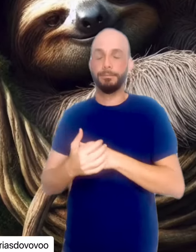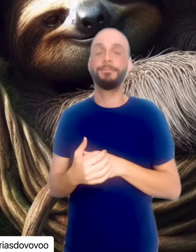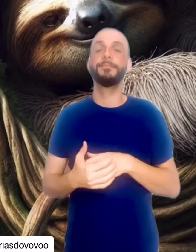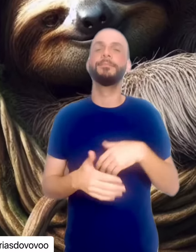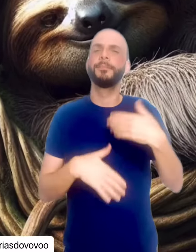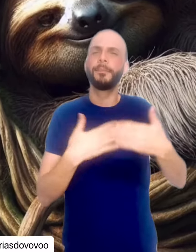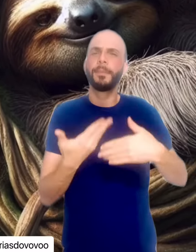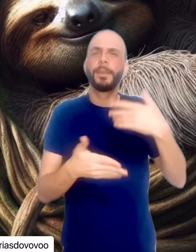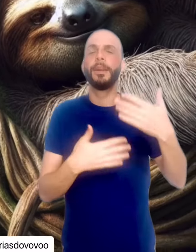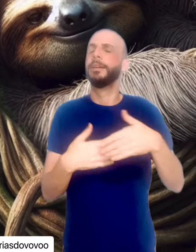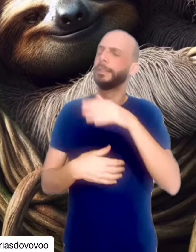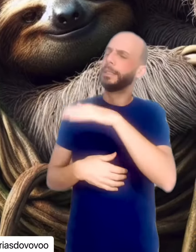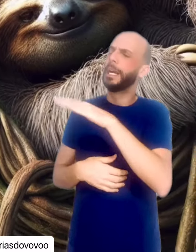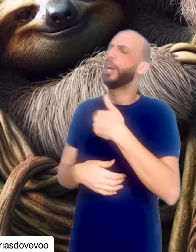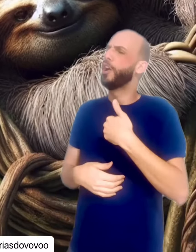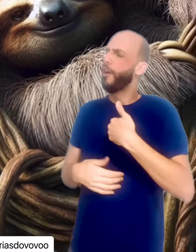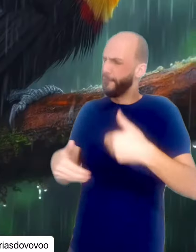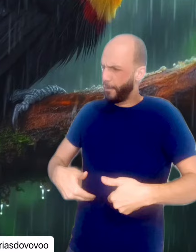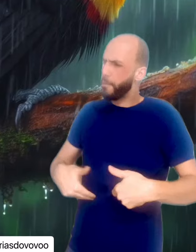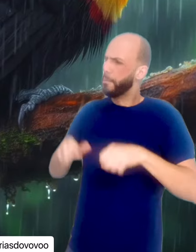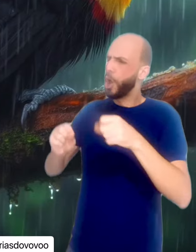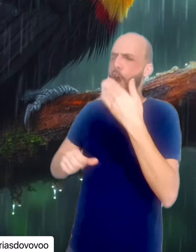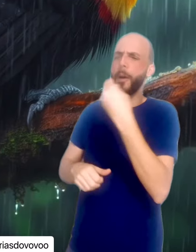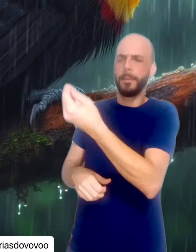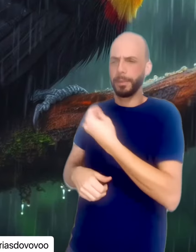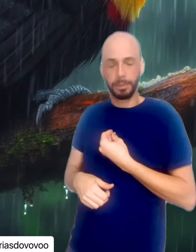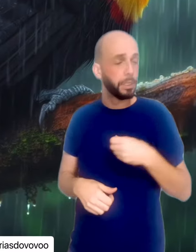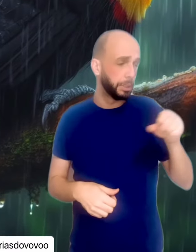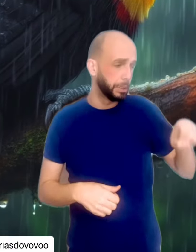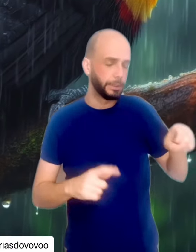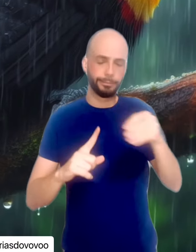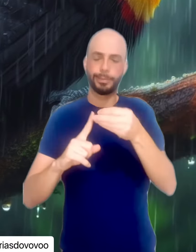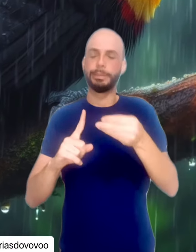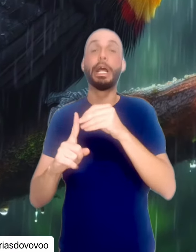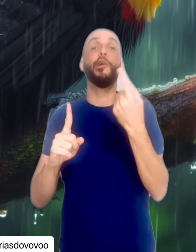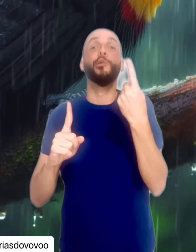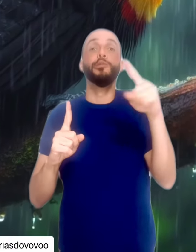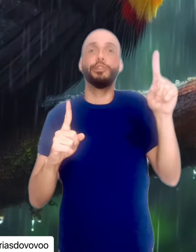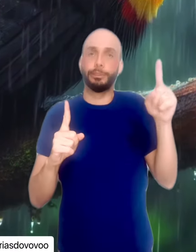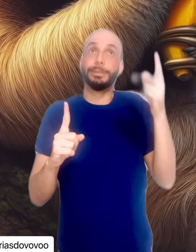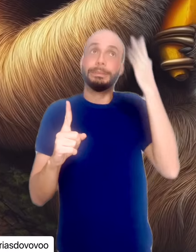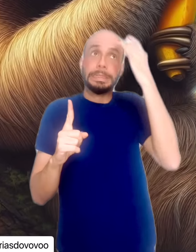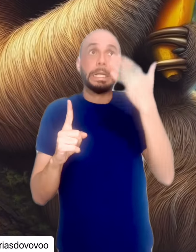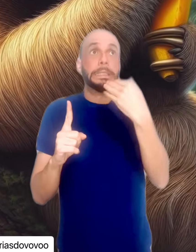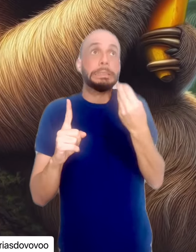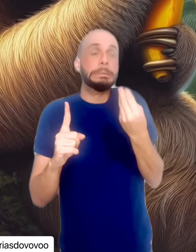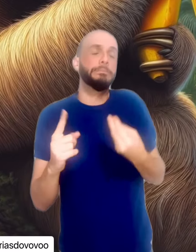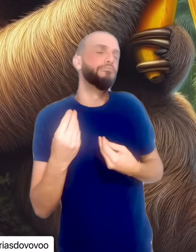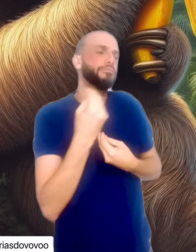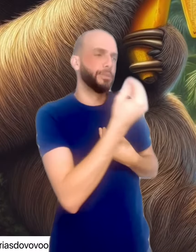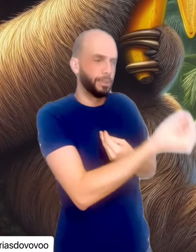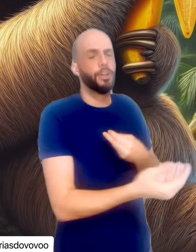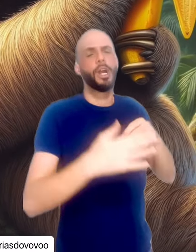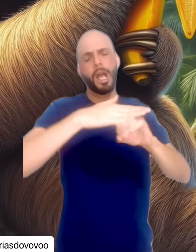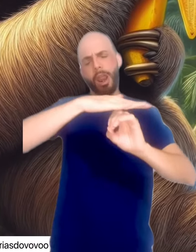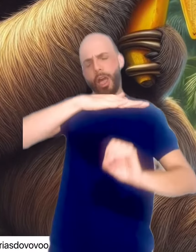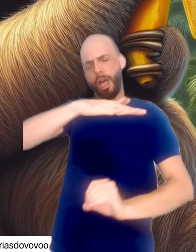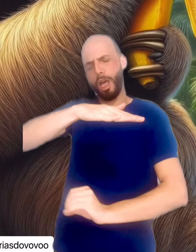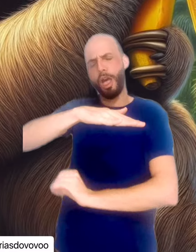Pode me dar de comer? Sim. Ele pegou a última banana que guardava para o almoço e deu para ela e ficou